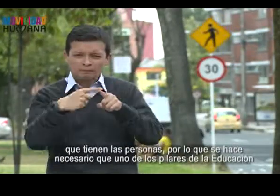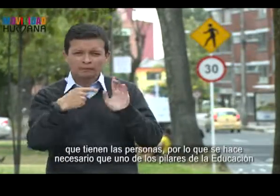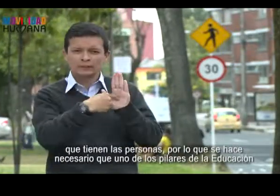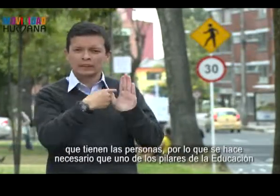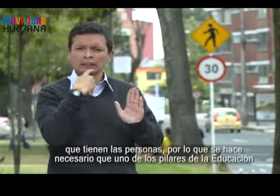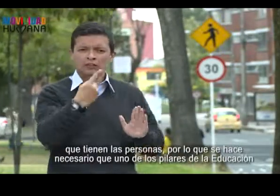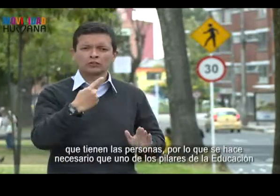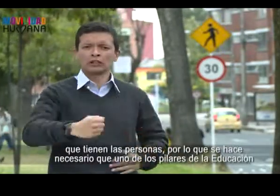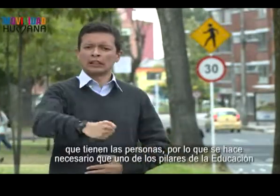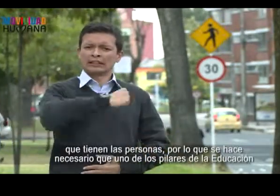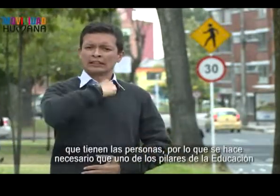personas,